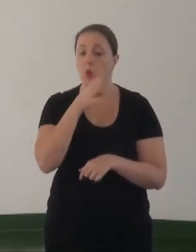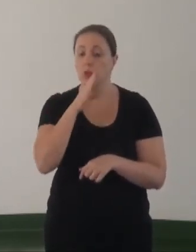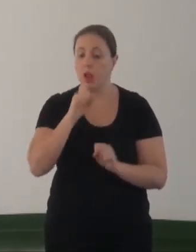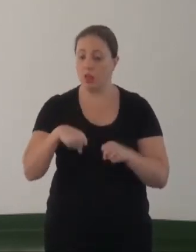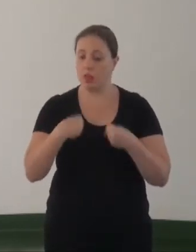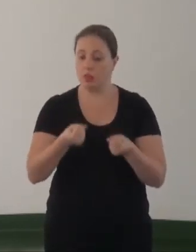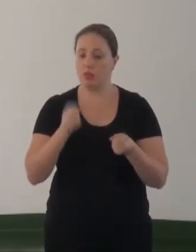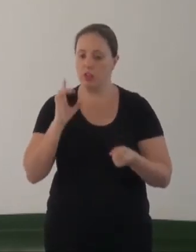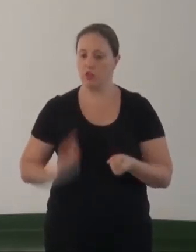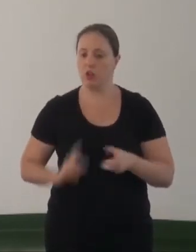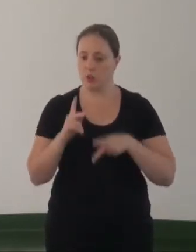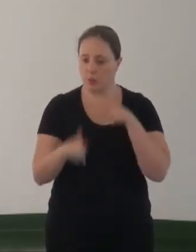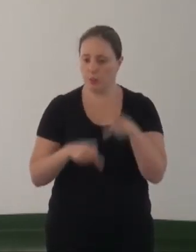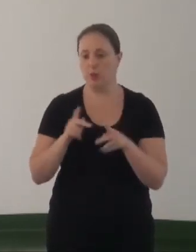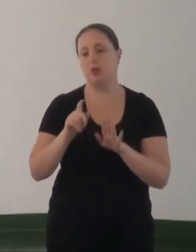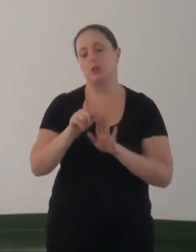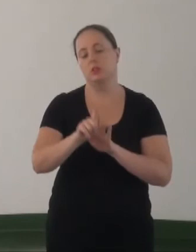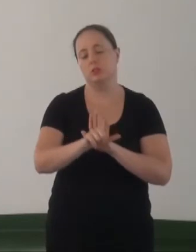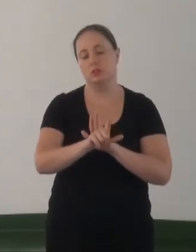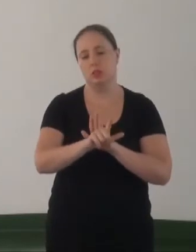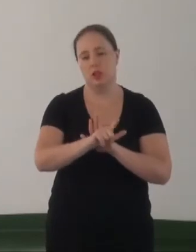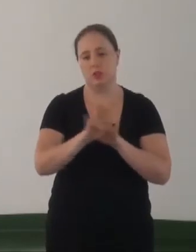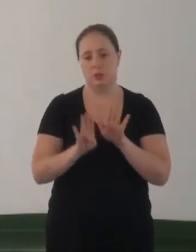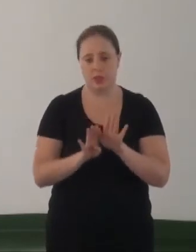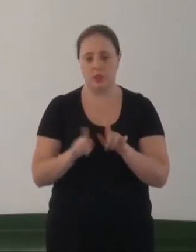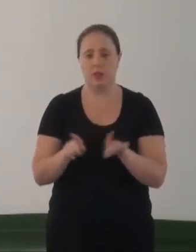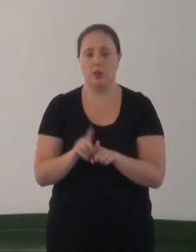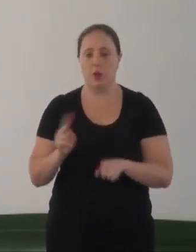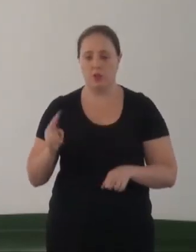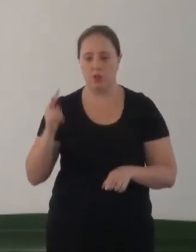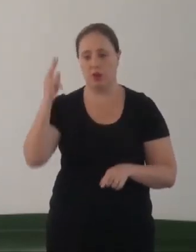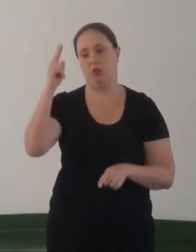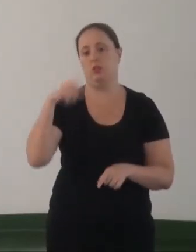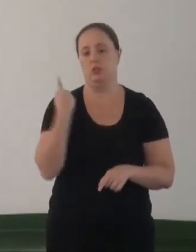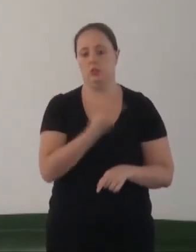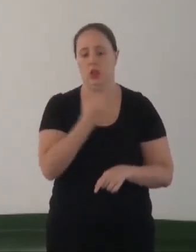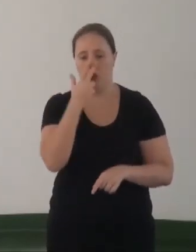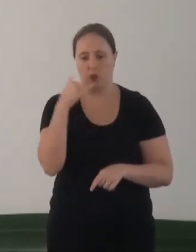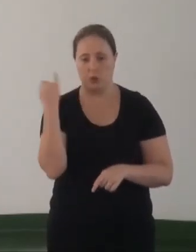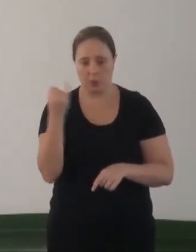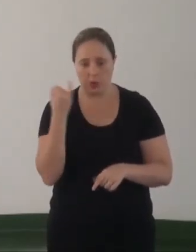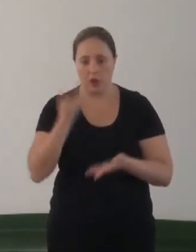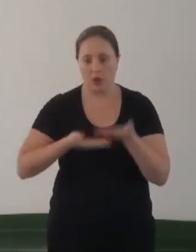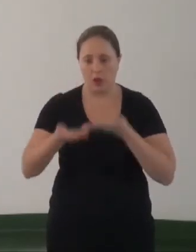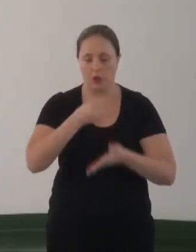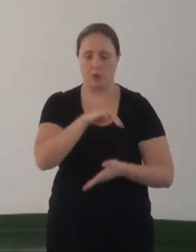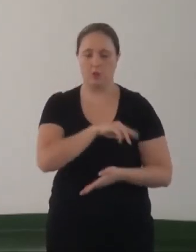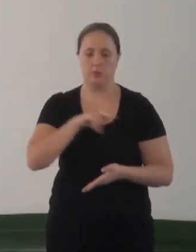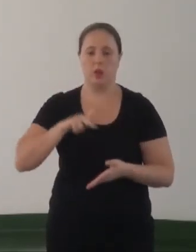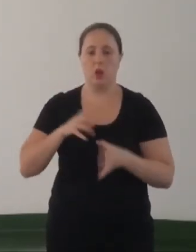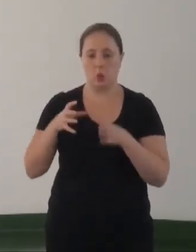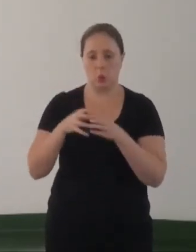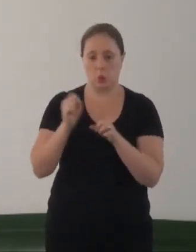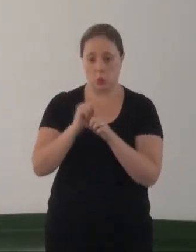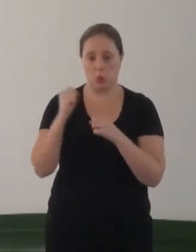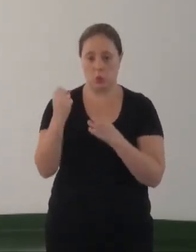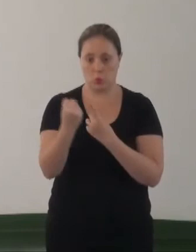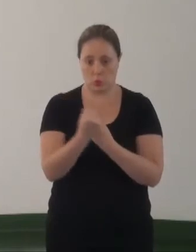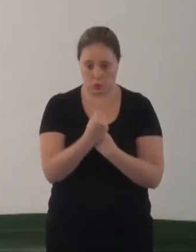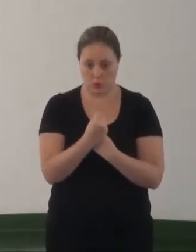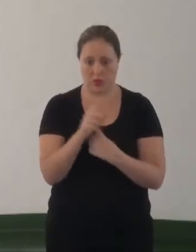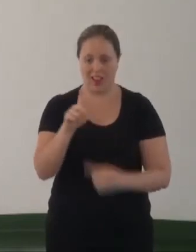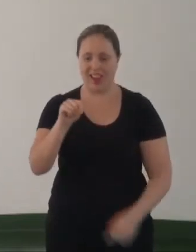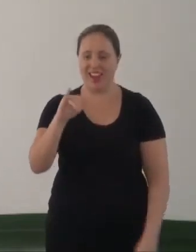defesa do direito da população LGBT, os valores que nós achamos fundamentais na relação do MP e os movimentos sociais, a